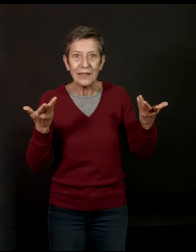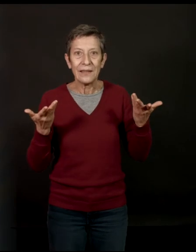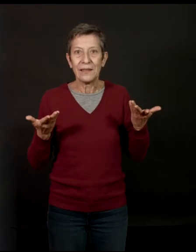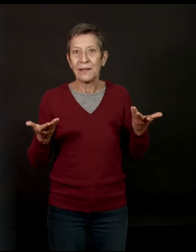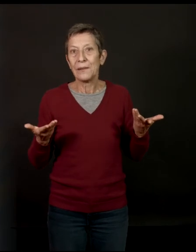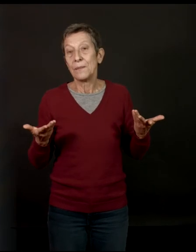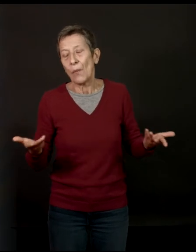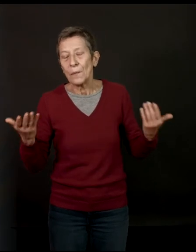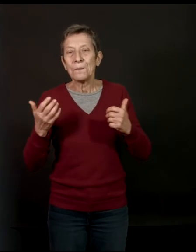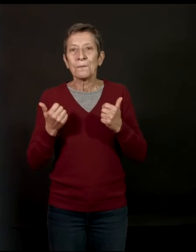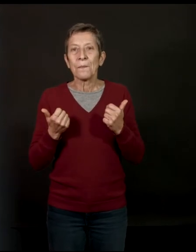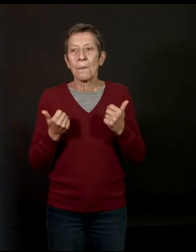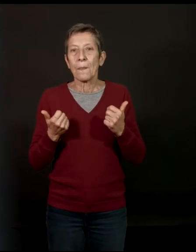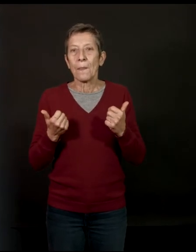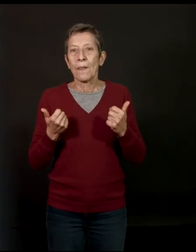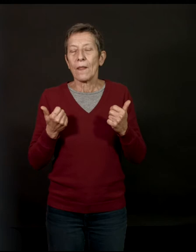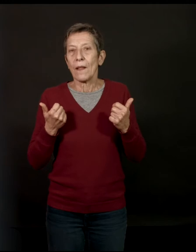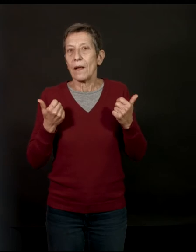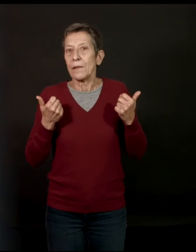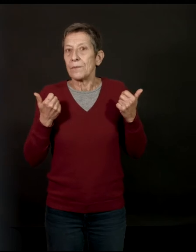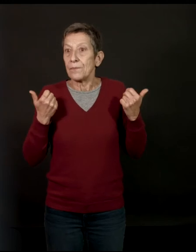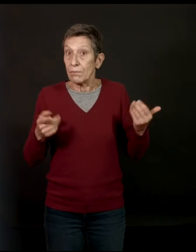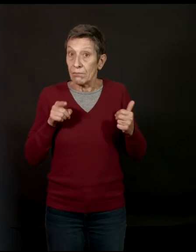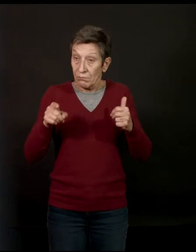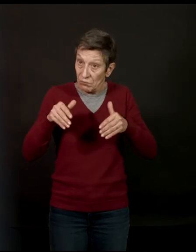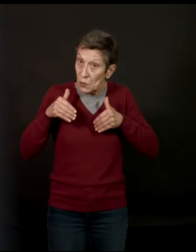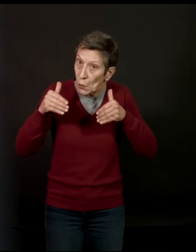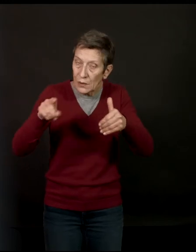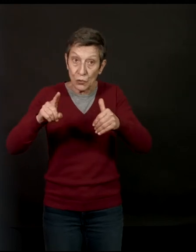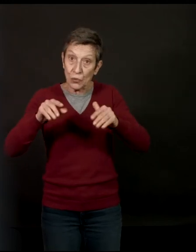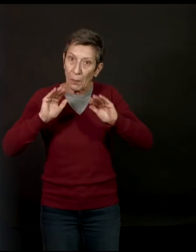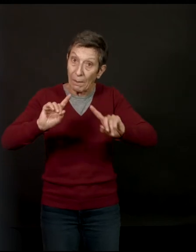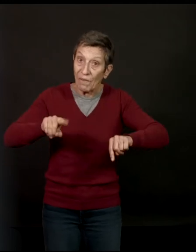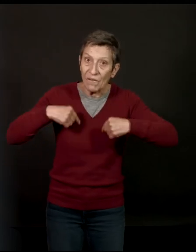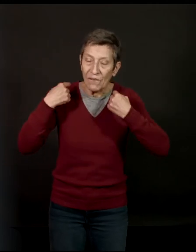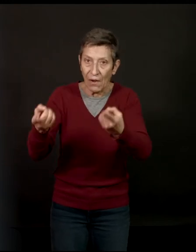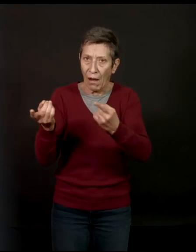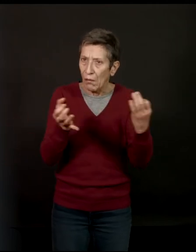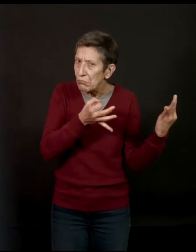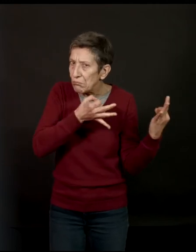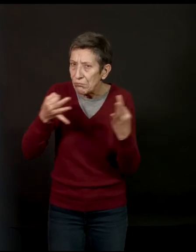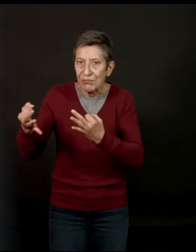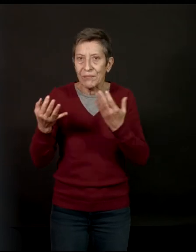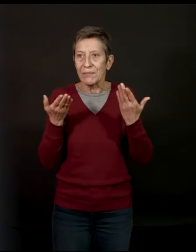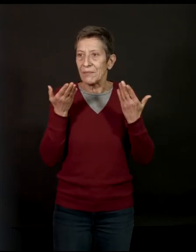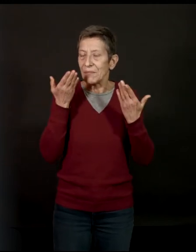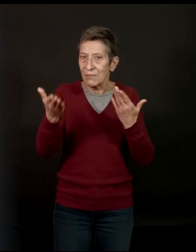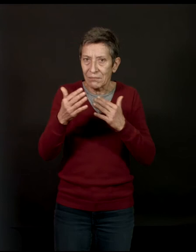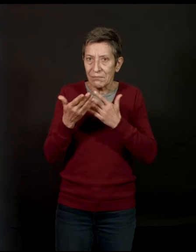que persister à le faire, à y aller et à être le plus fidèle possible à ce qu'ils vous disent, à